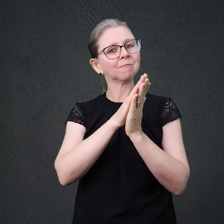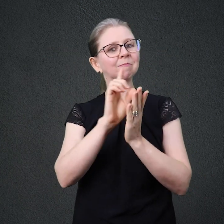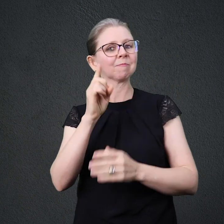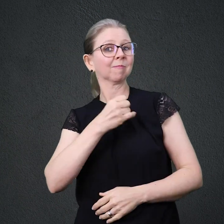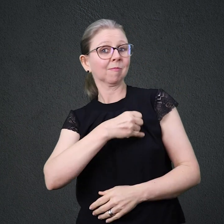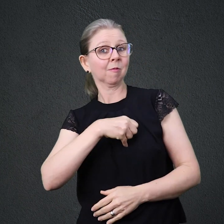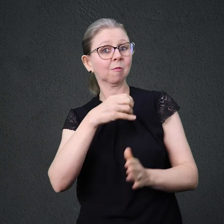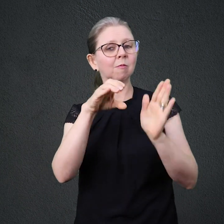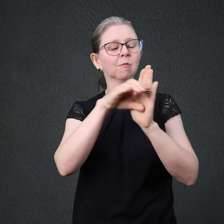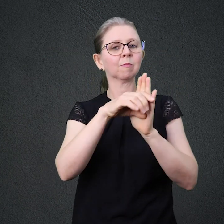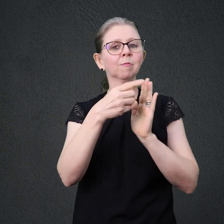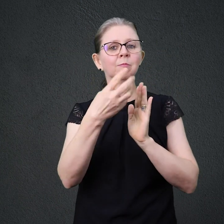14, versículo 27